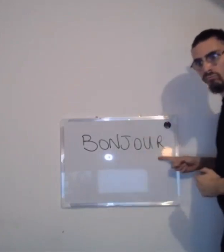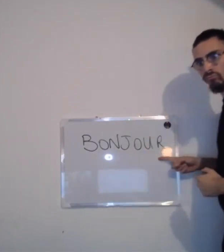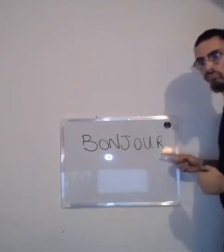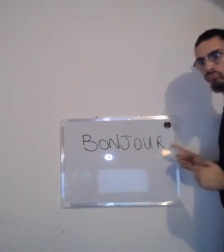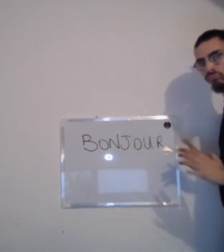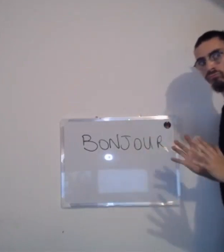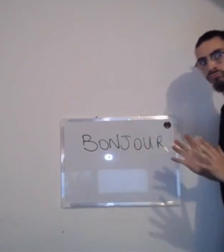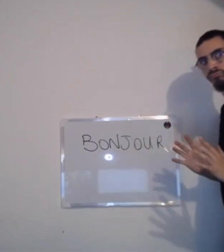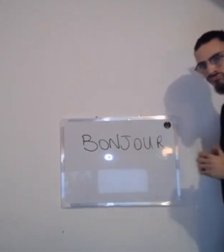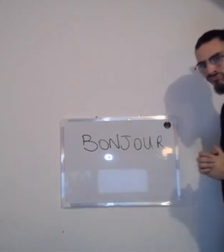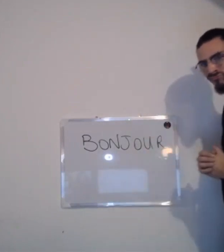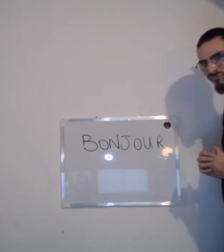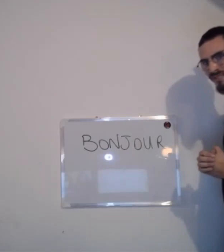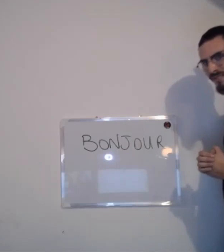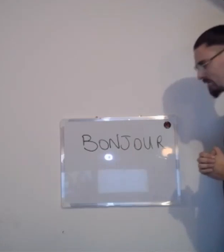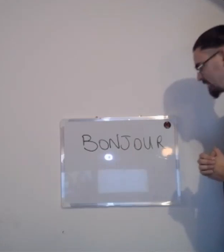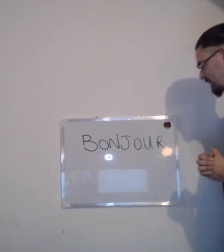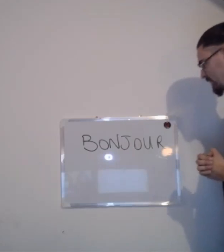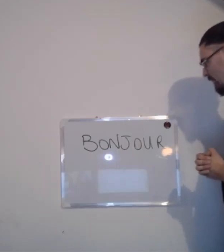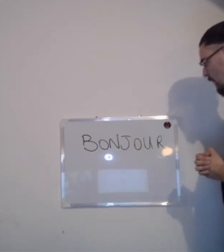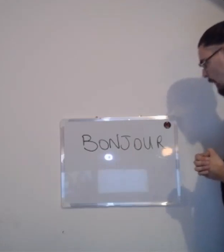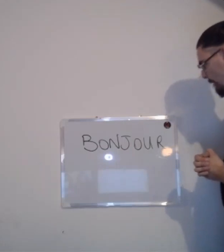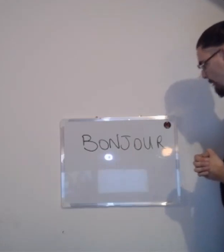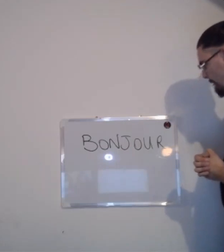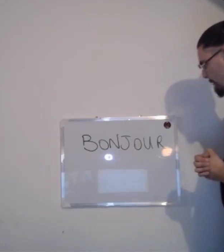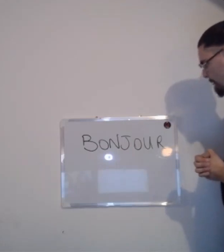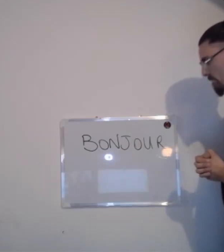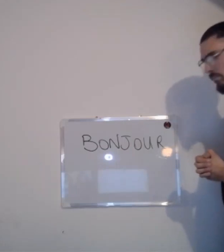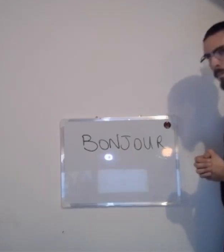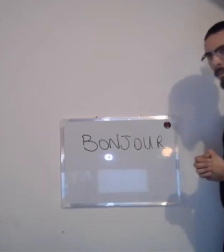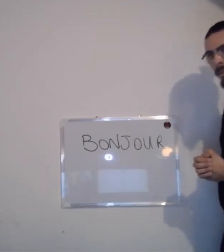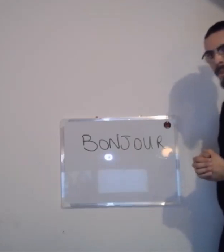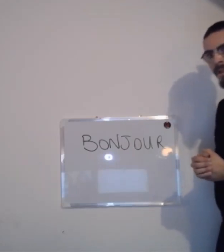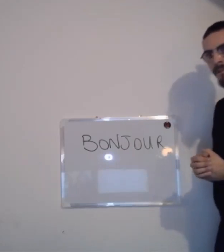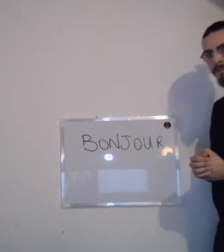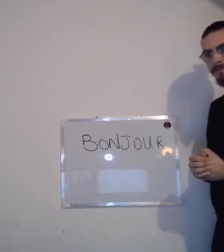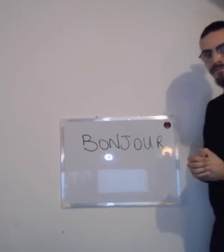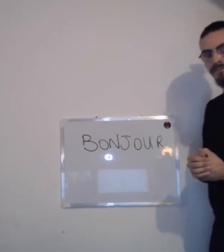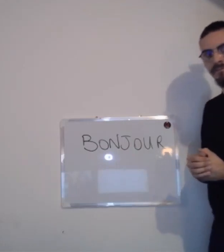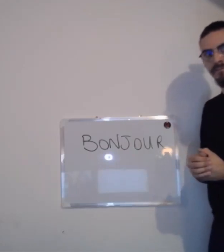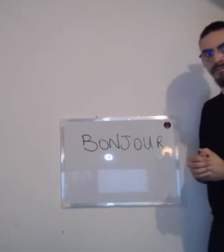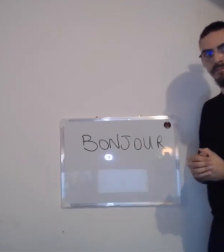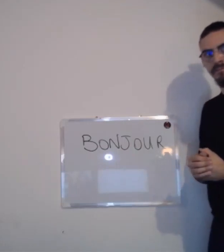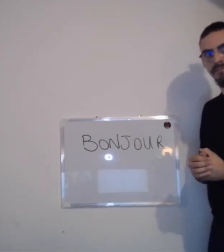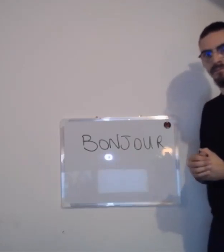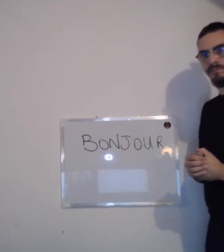Alors, est-ce que vous voyez bien ce premier mot déjà ? Le mot « bonjour ».